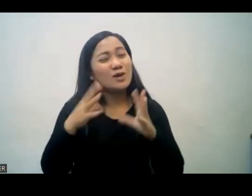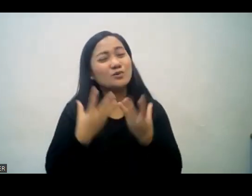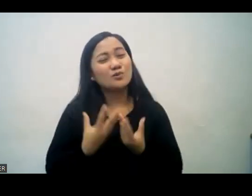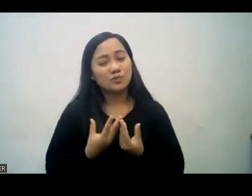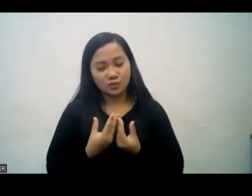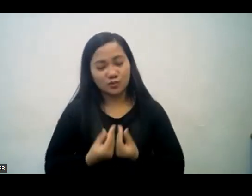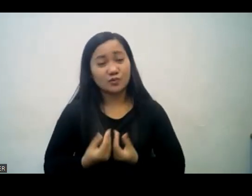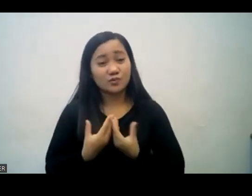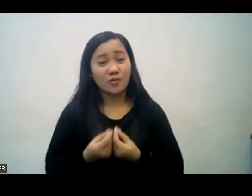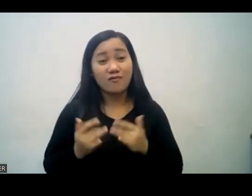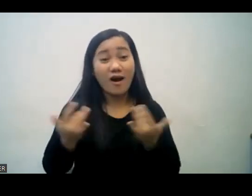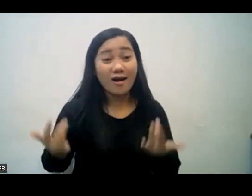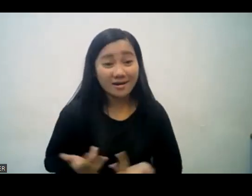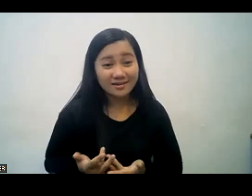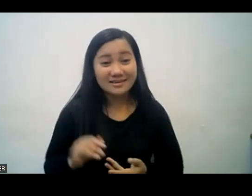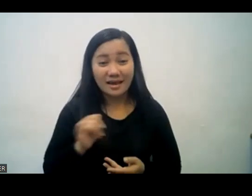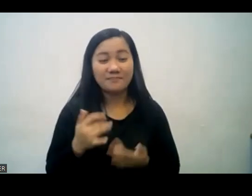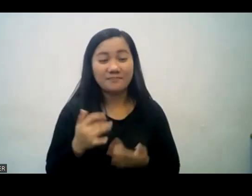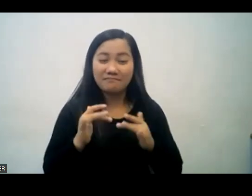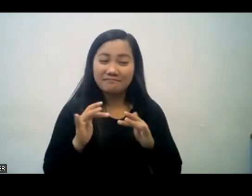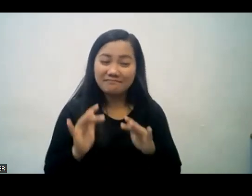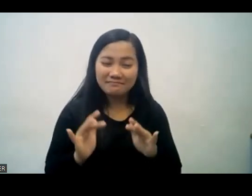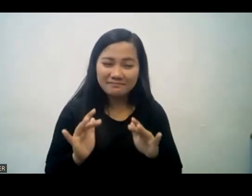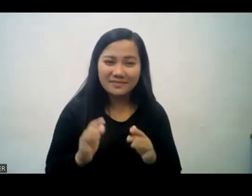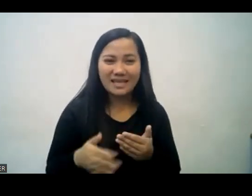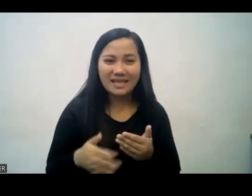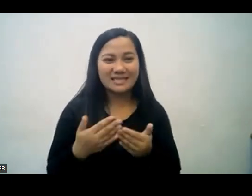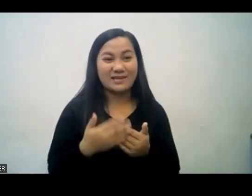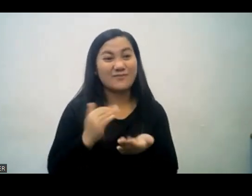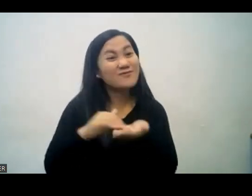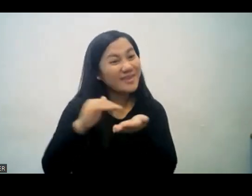Kaya yung mga soft po o mahabagin.